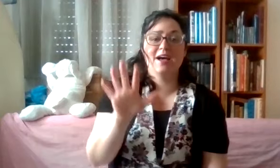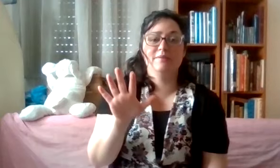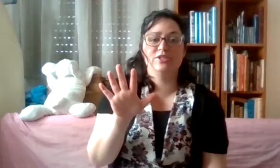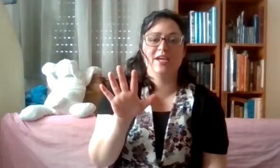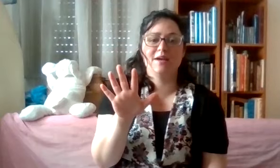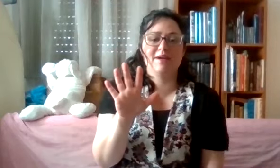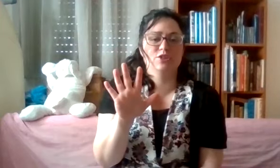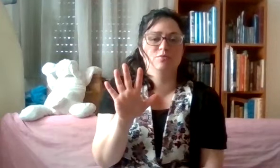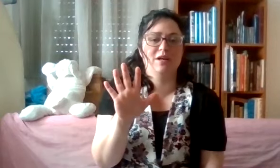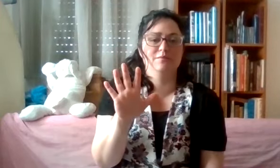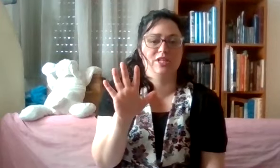חמישה, מה יש לנו בחמישה?